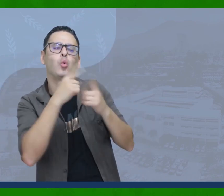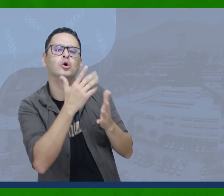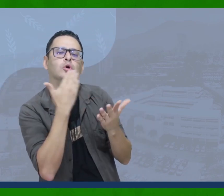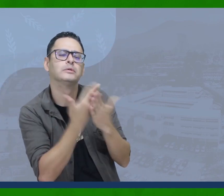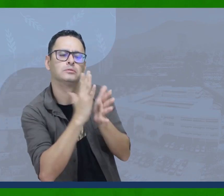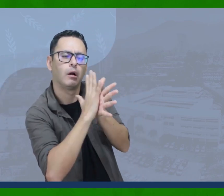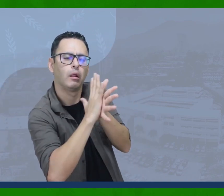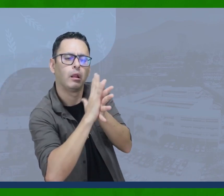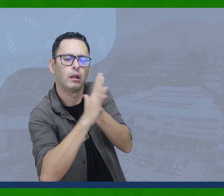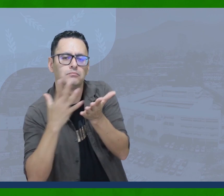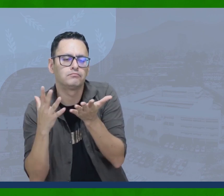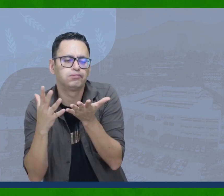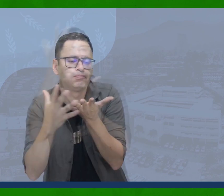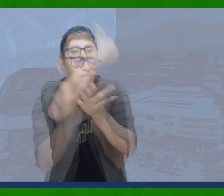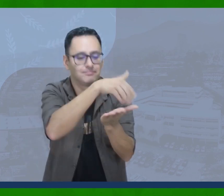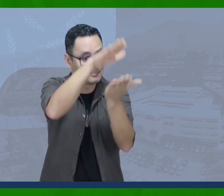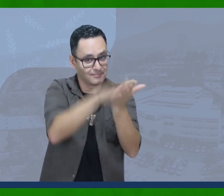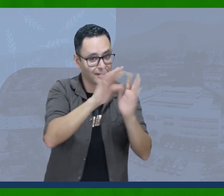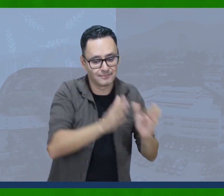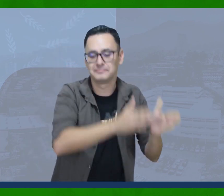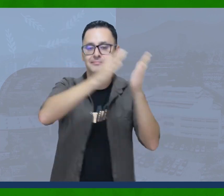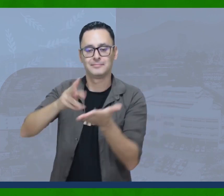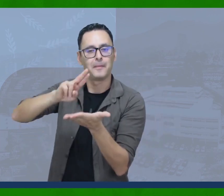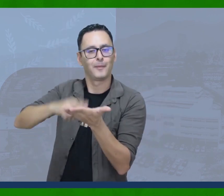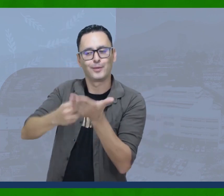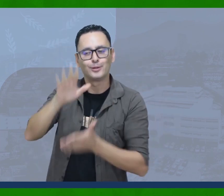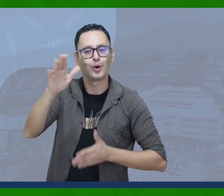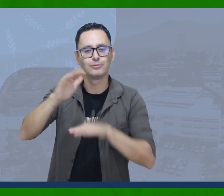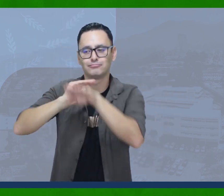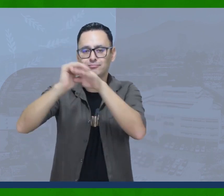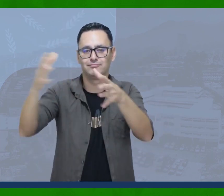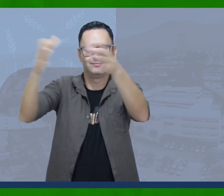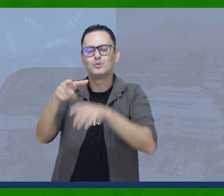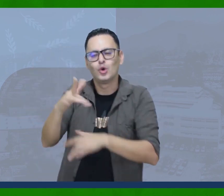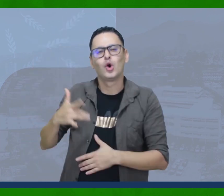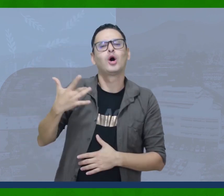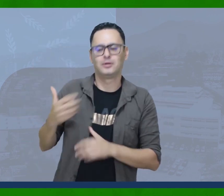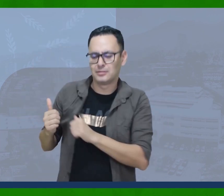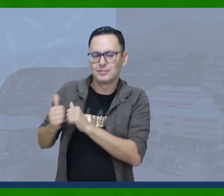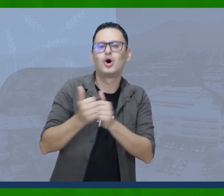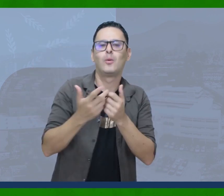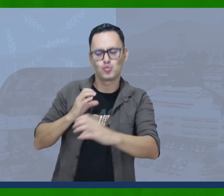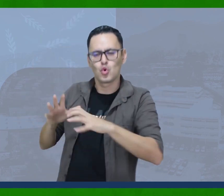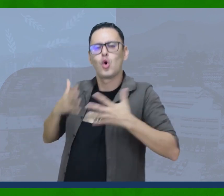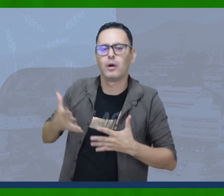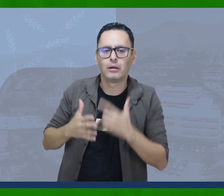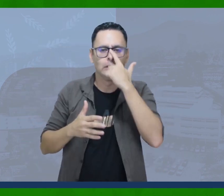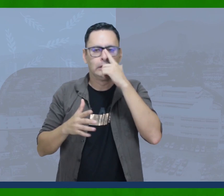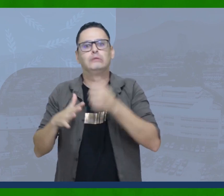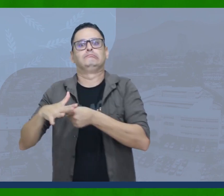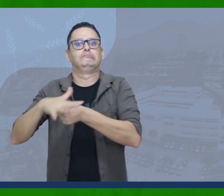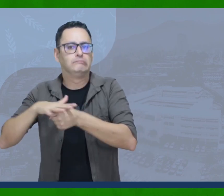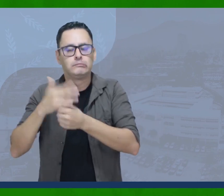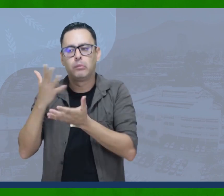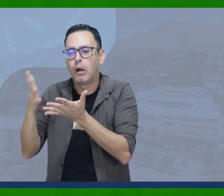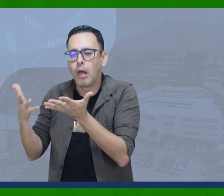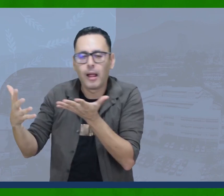fisioterapeutas, etc. Quienes analizaron los datos incluidos, Roberto Escobar, y escogieron estos datos y los